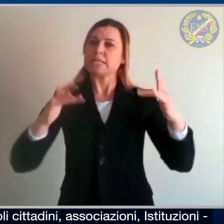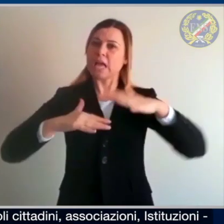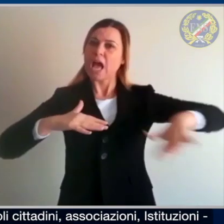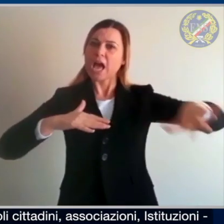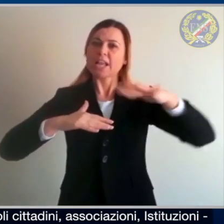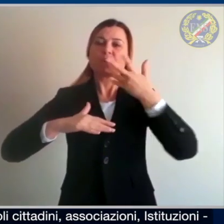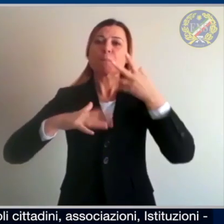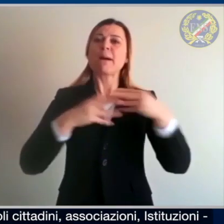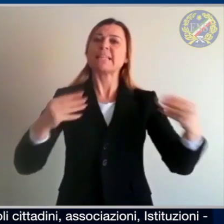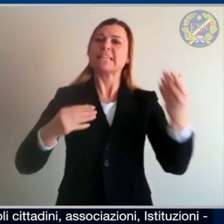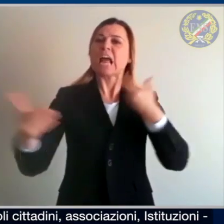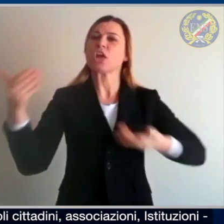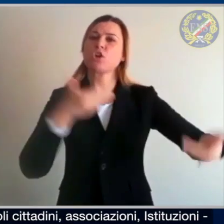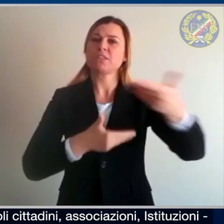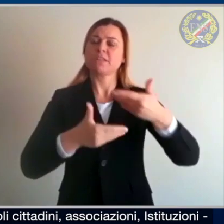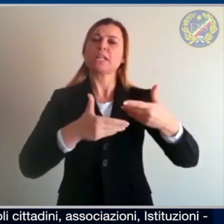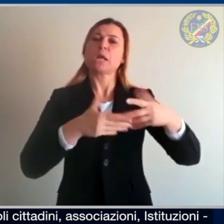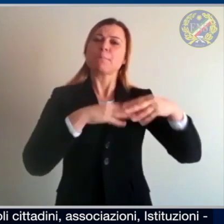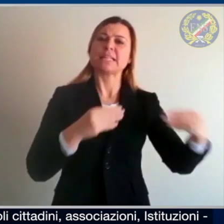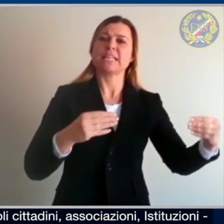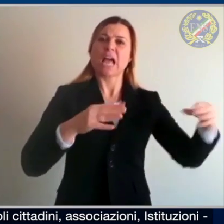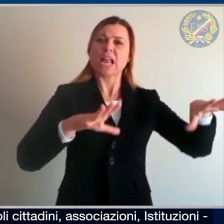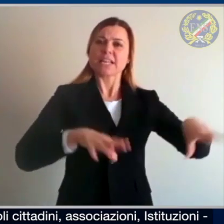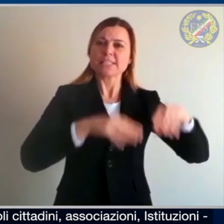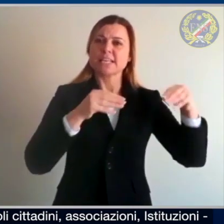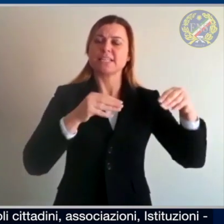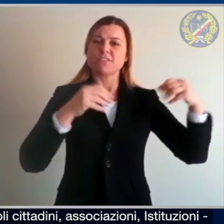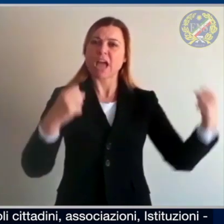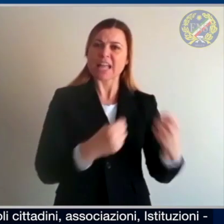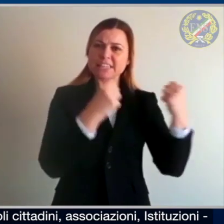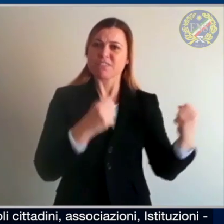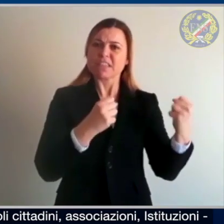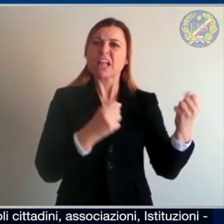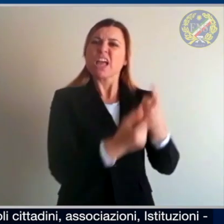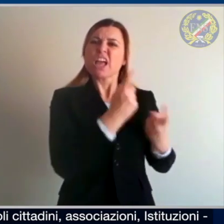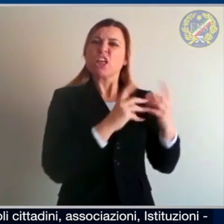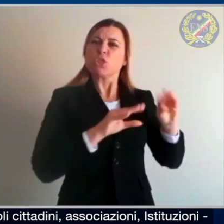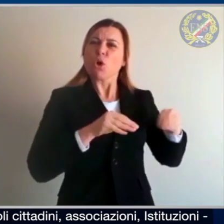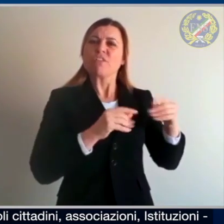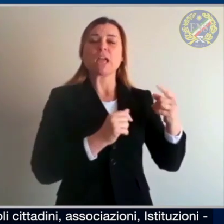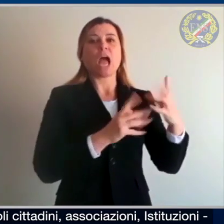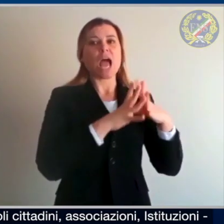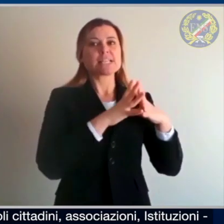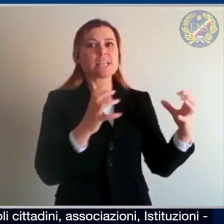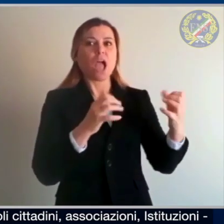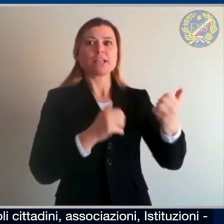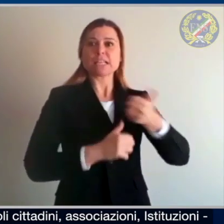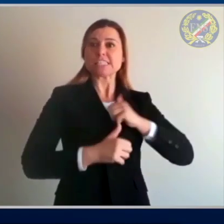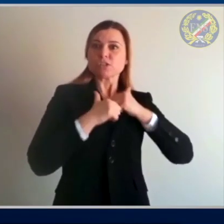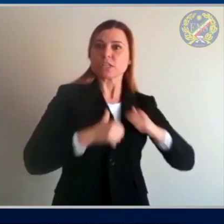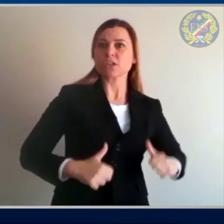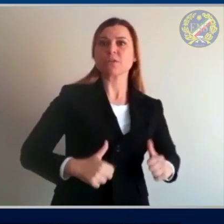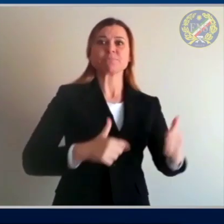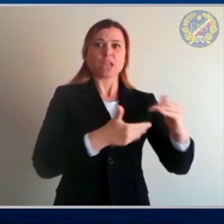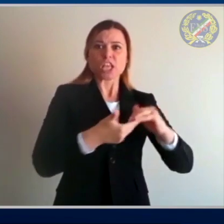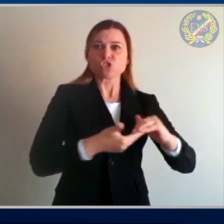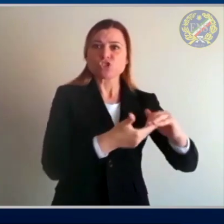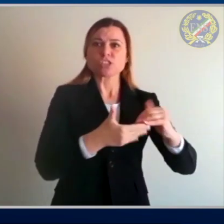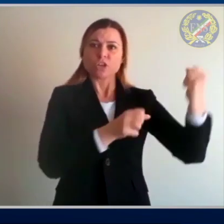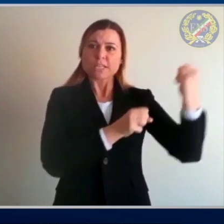pagine vogliamo condividere anche una selezione di materiali, iniziative e attività di chi, come aziende, singoli cittadini,